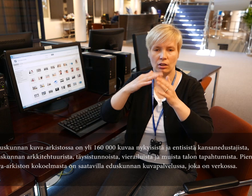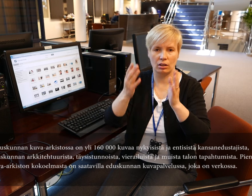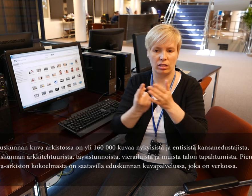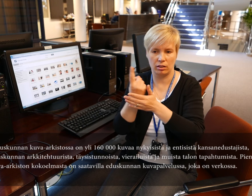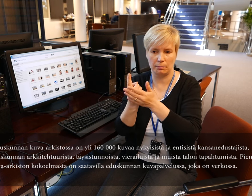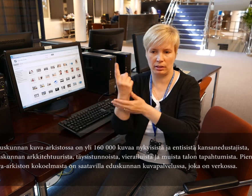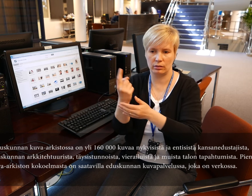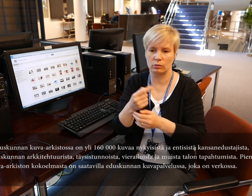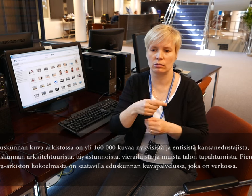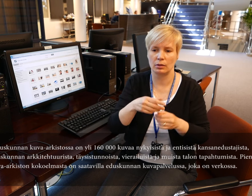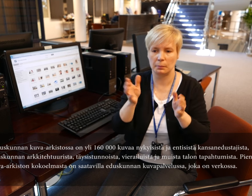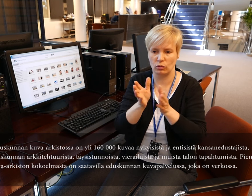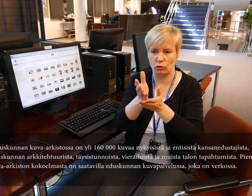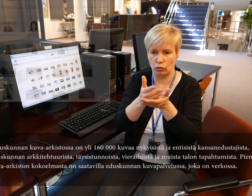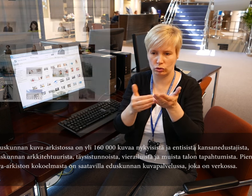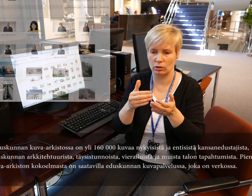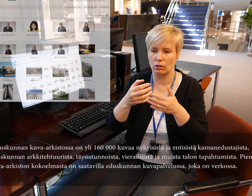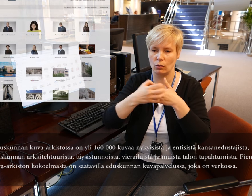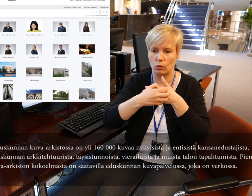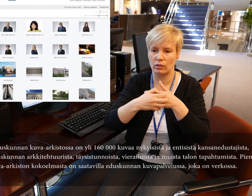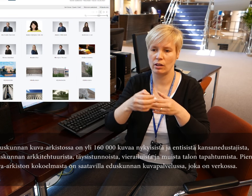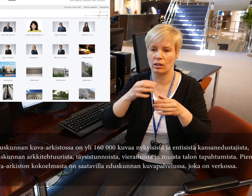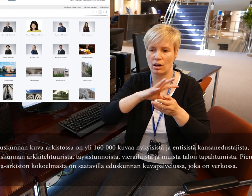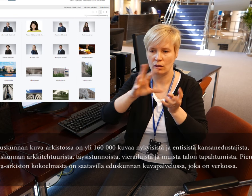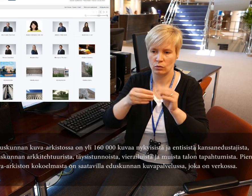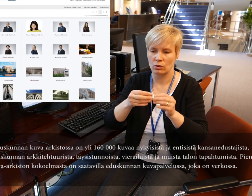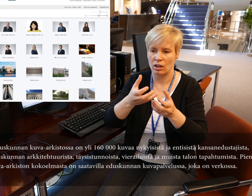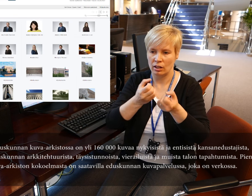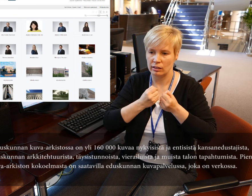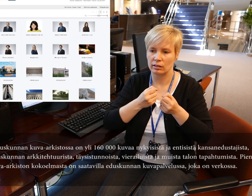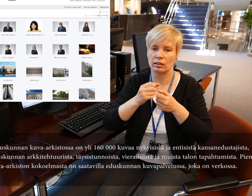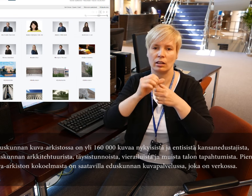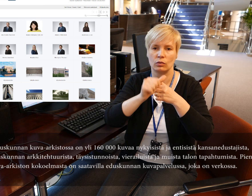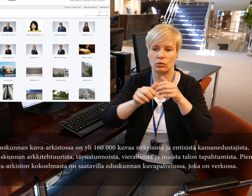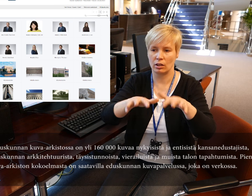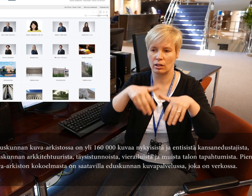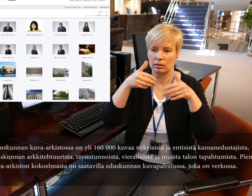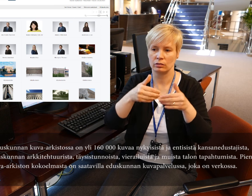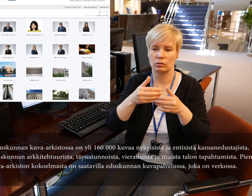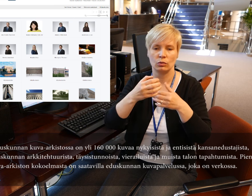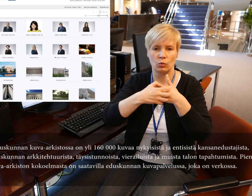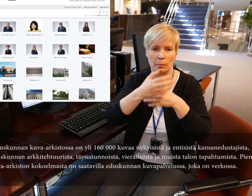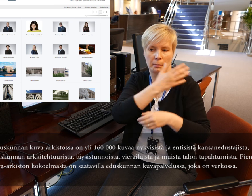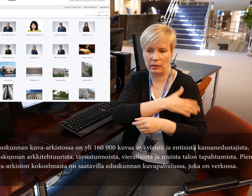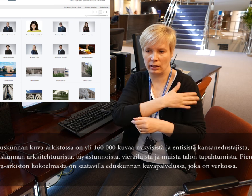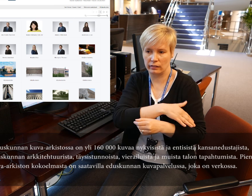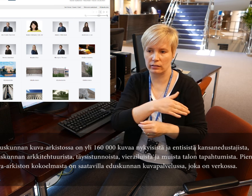Pieni osa kuva-arkiston kokoelmasta on saatavilla eduskunnan kuvapalvelussa, joka on